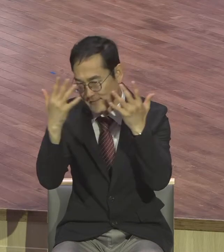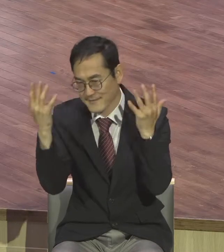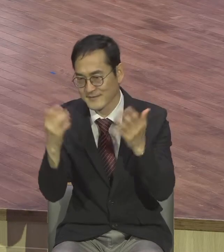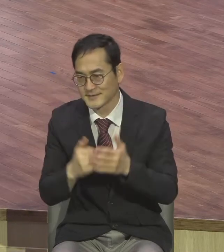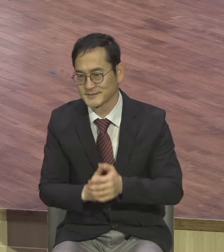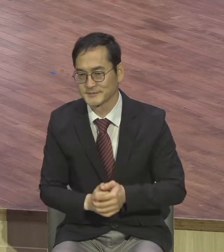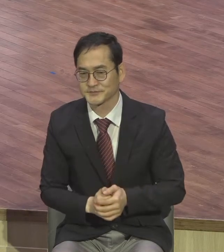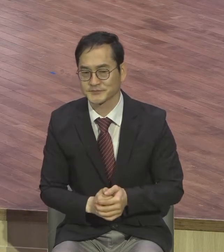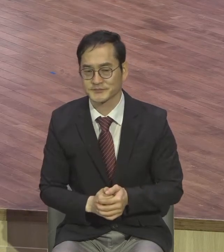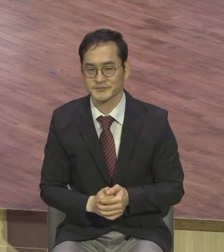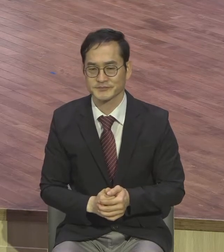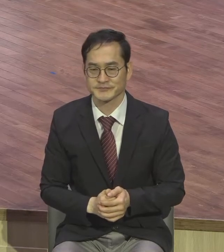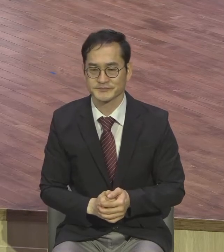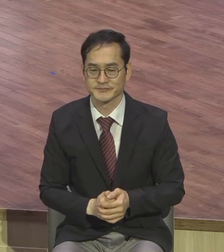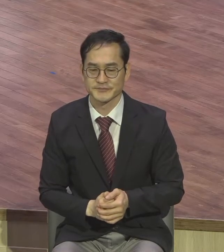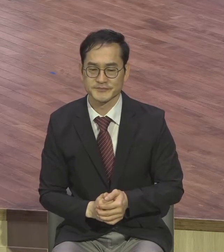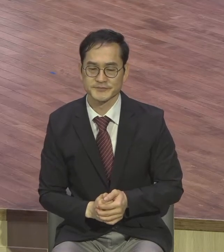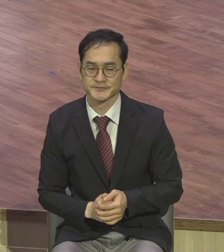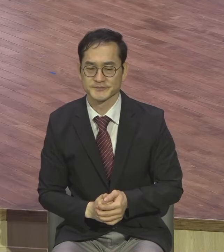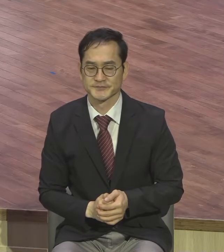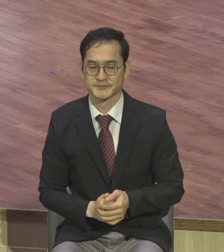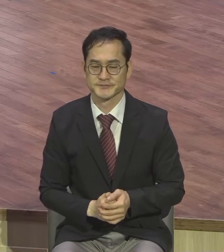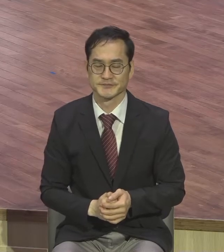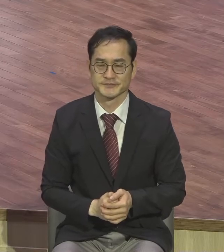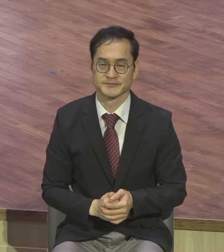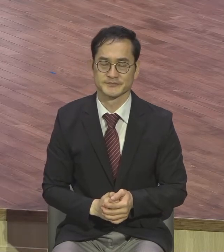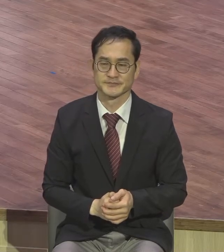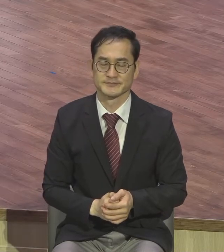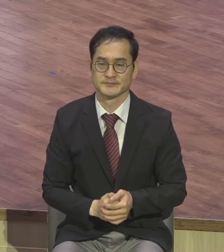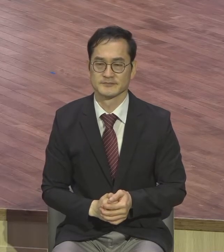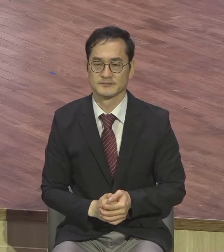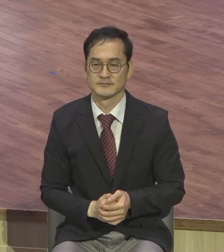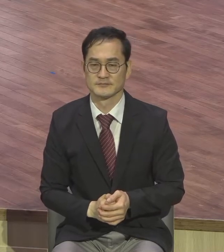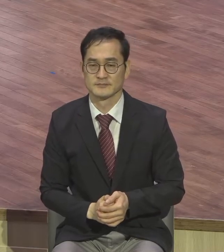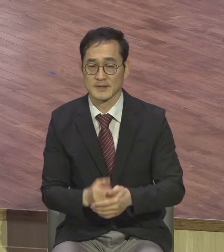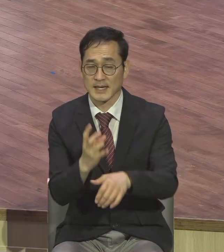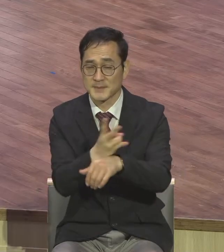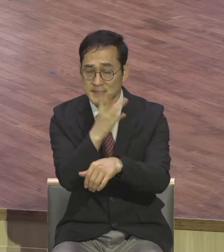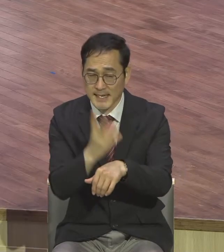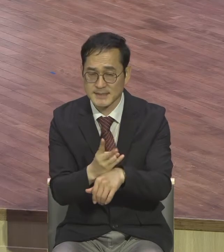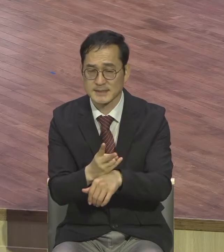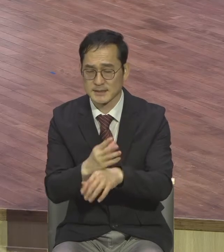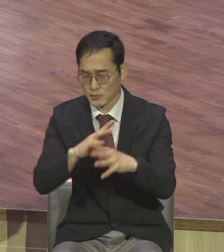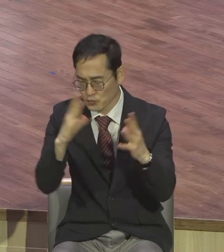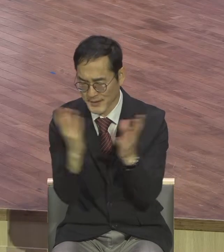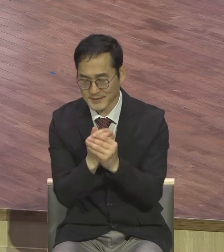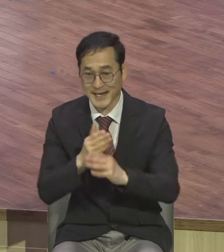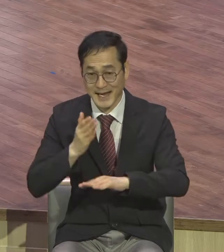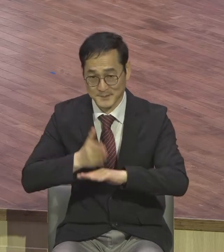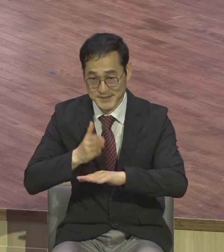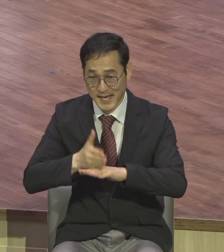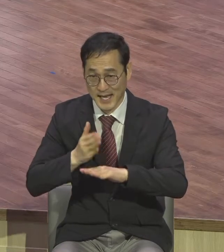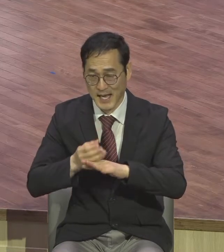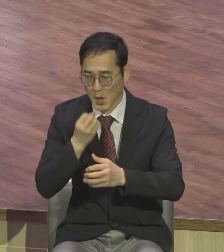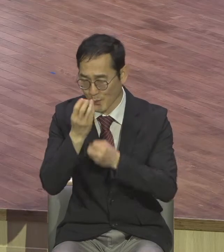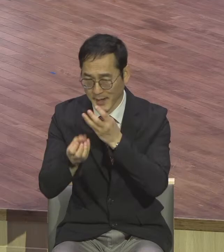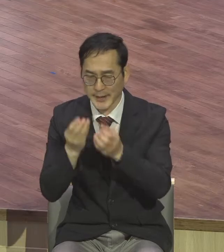우리 연결모드 성도들 24시 절대 감사의 체질이 될 정도로 나의 모든